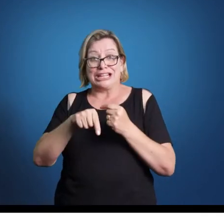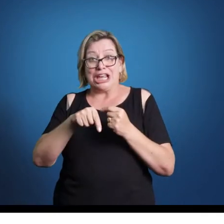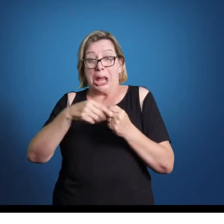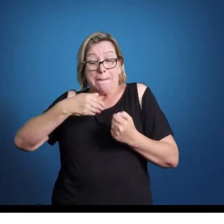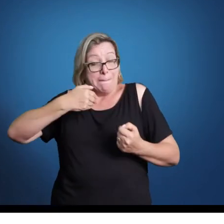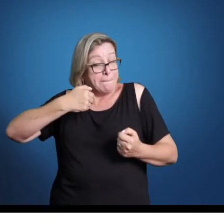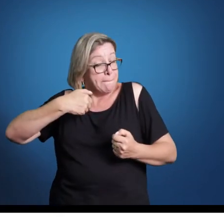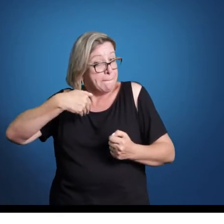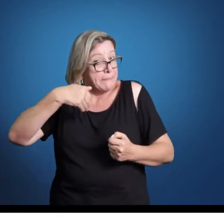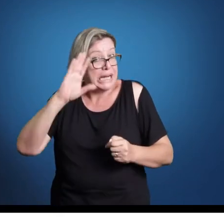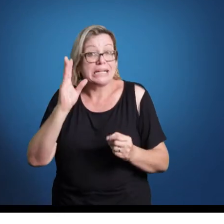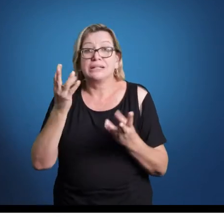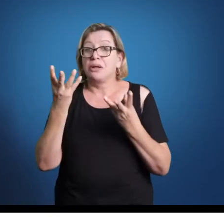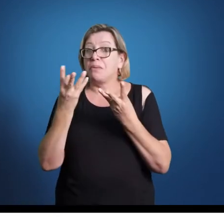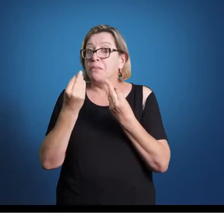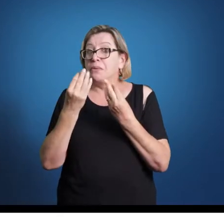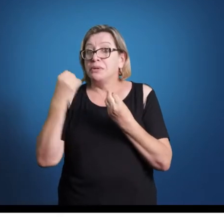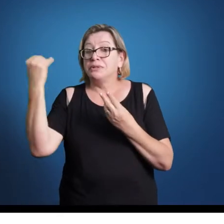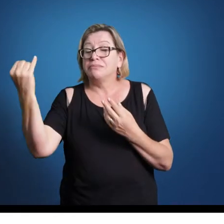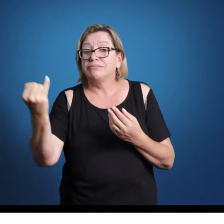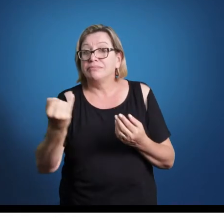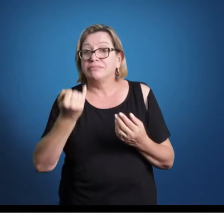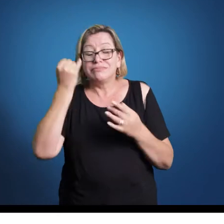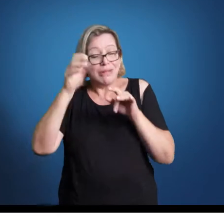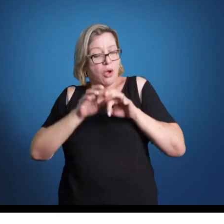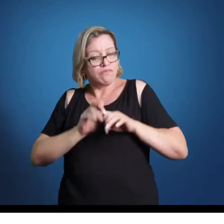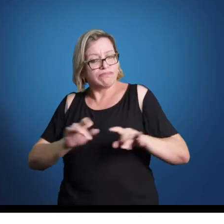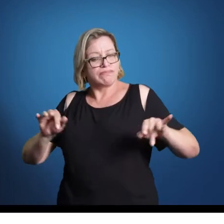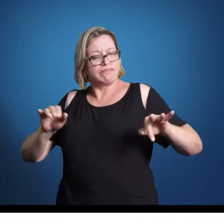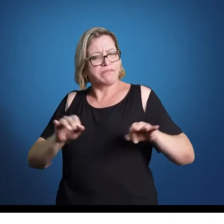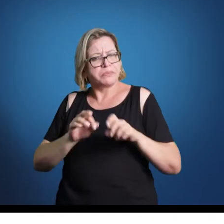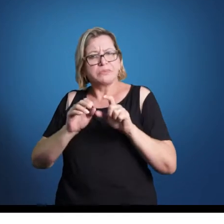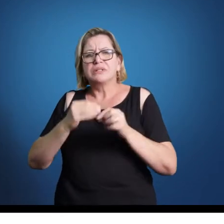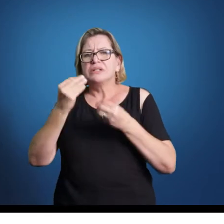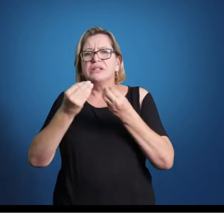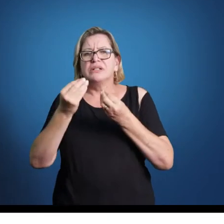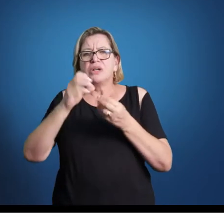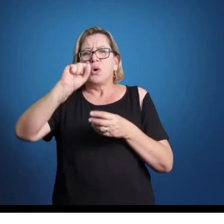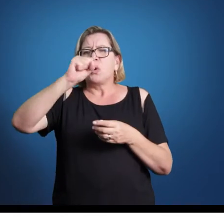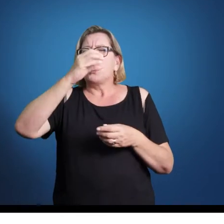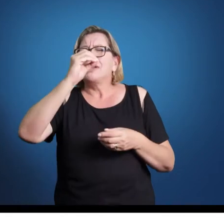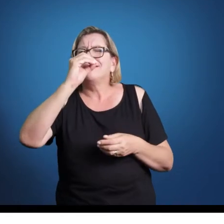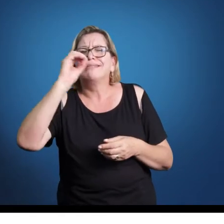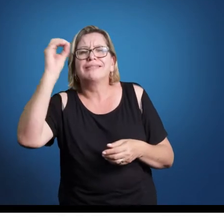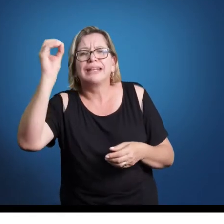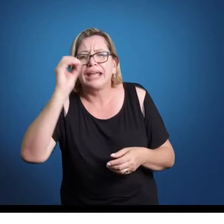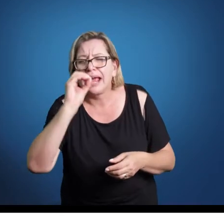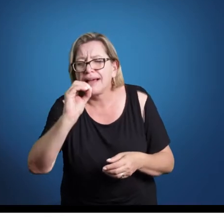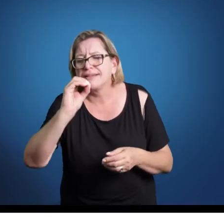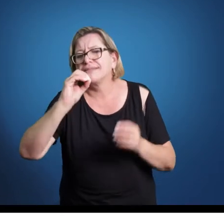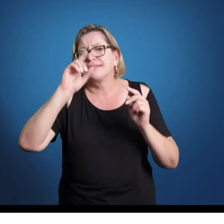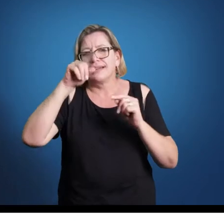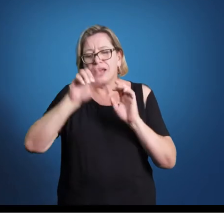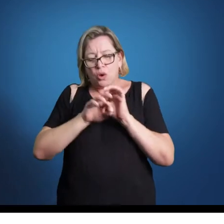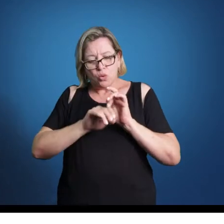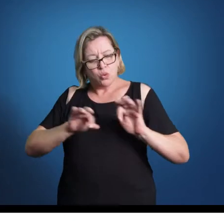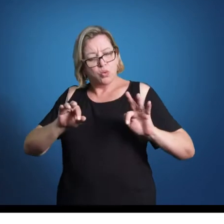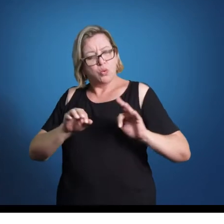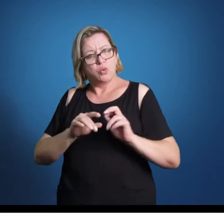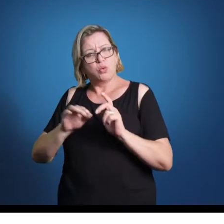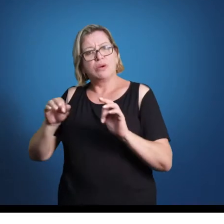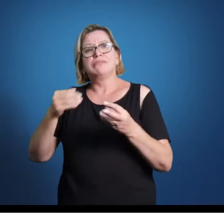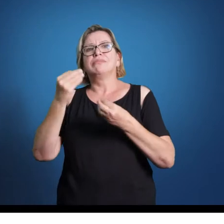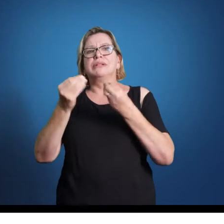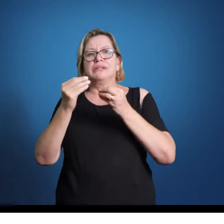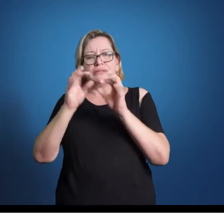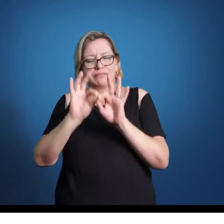relevância da obra clássica está na música instrumental, seria um 80-20, no sentido bem simplório da